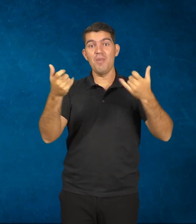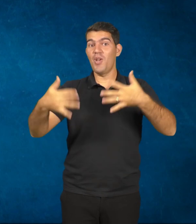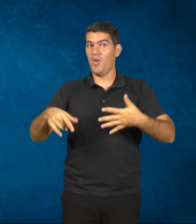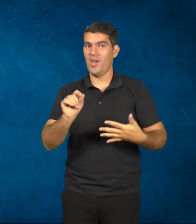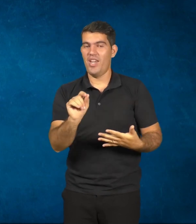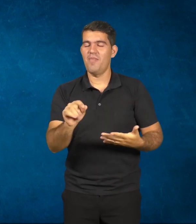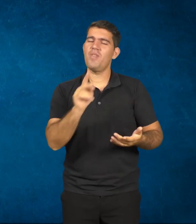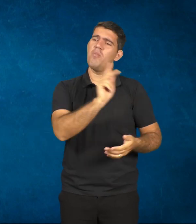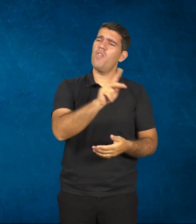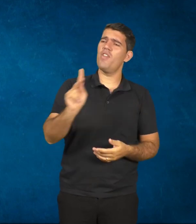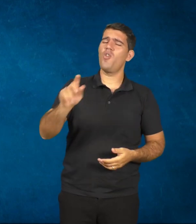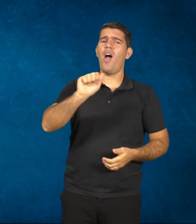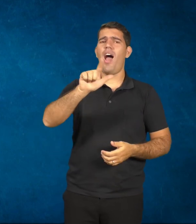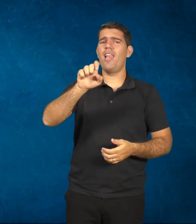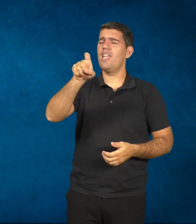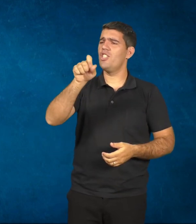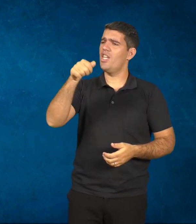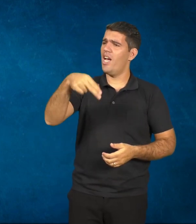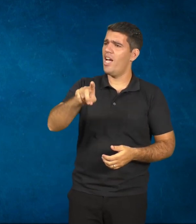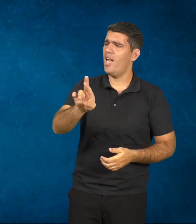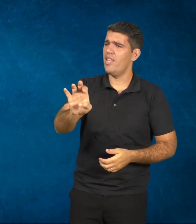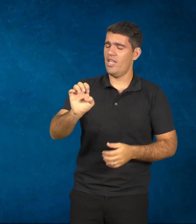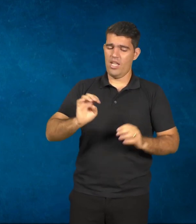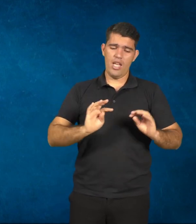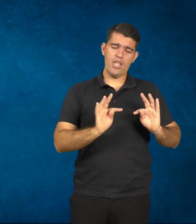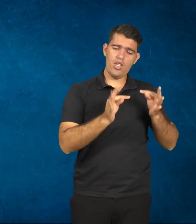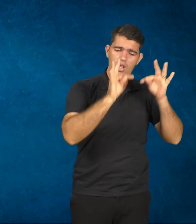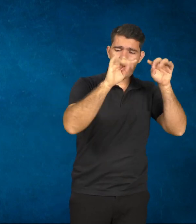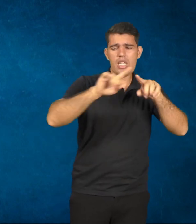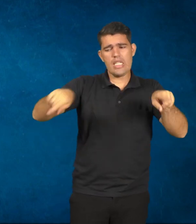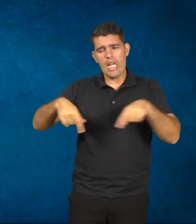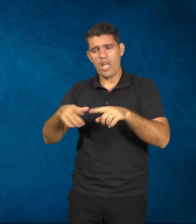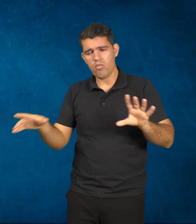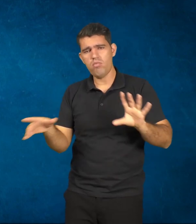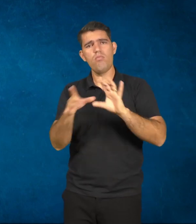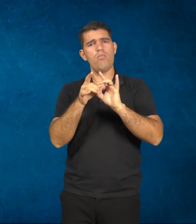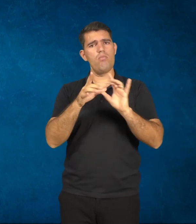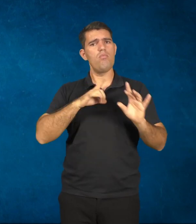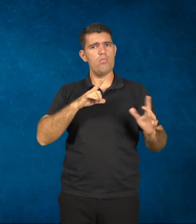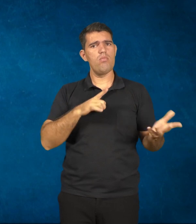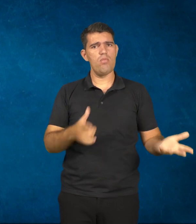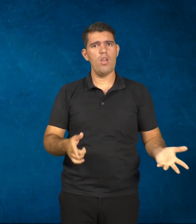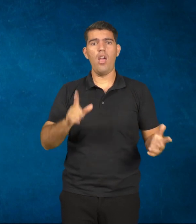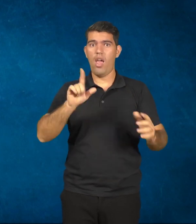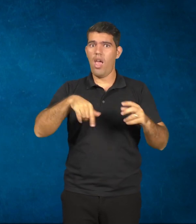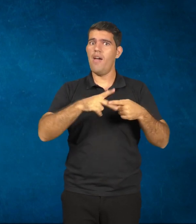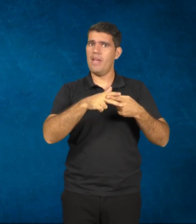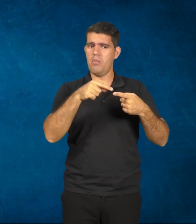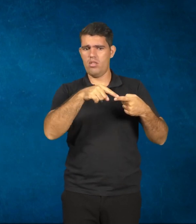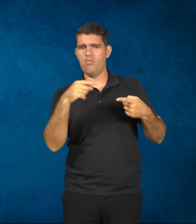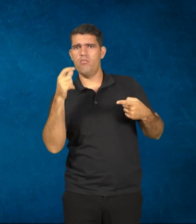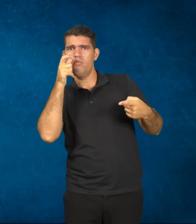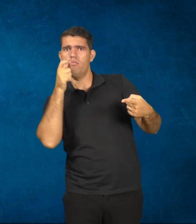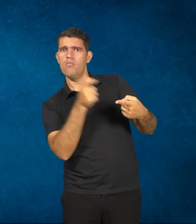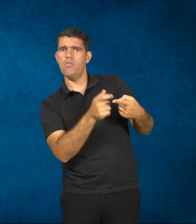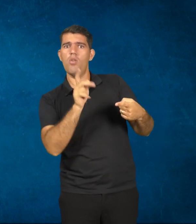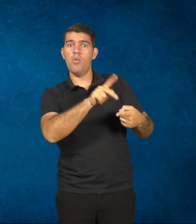professor Alexandre, ao meu ver, a tecnologia e sala de aula se complementam. É uma ferramenta bastante interessante e aproveitável ao aluno.